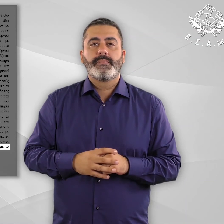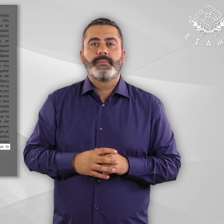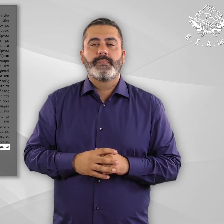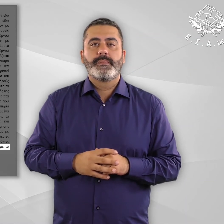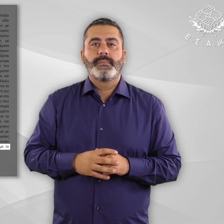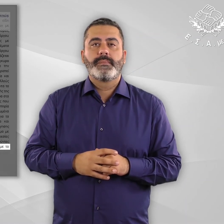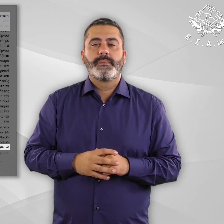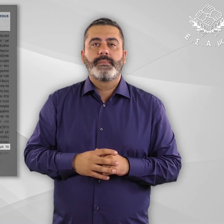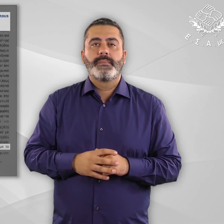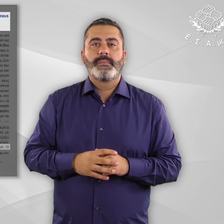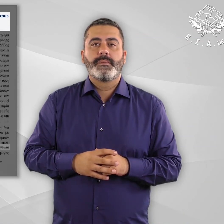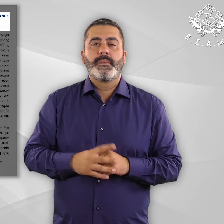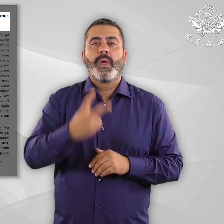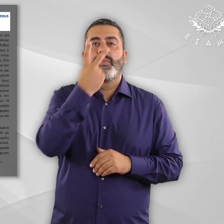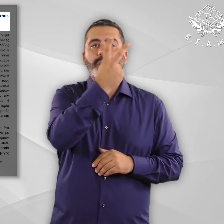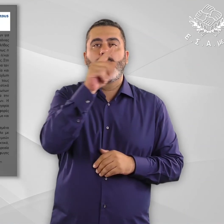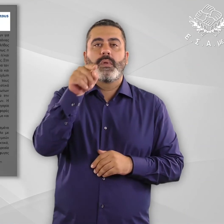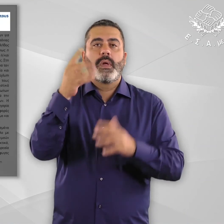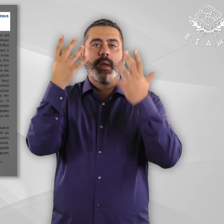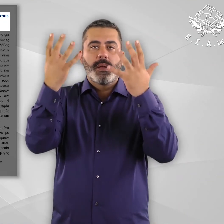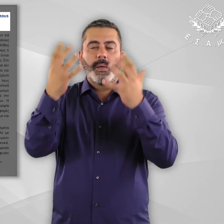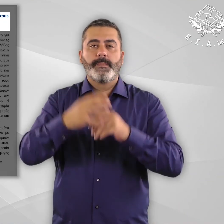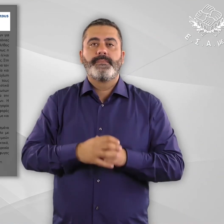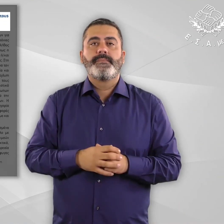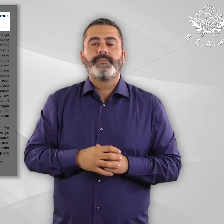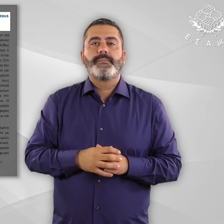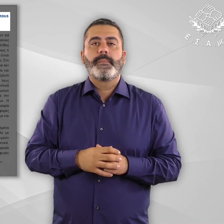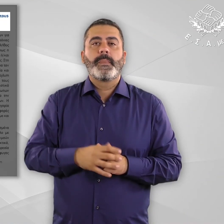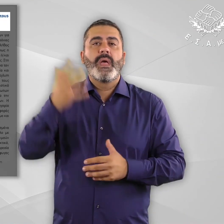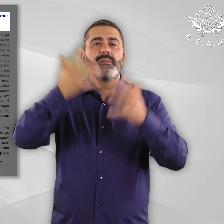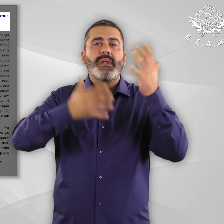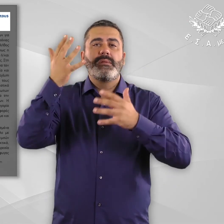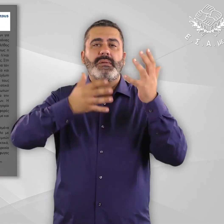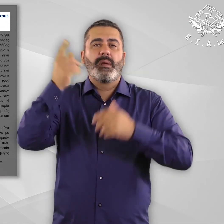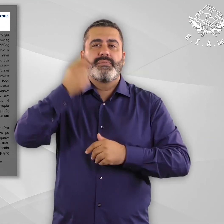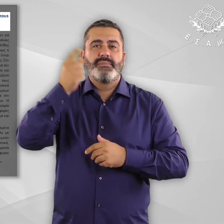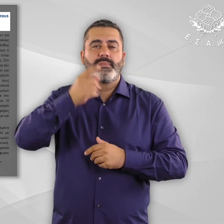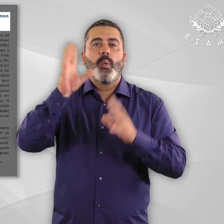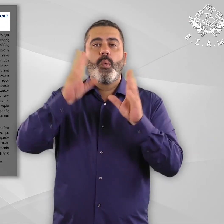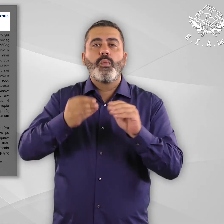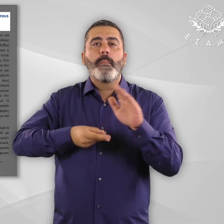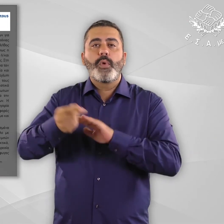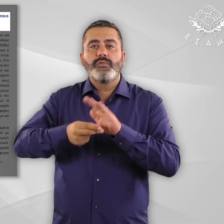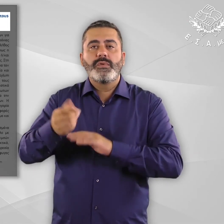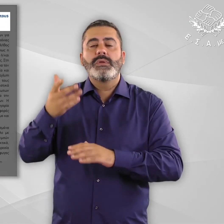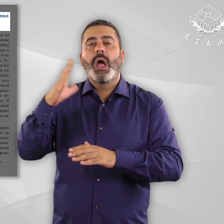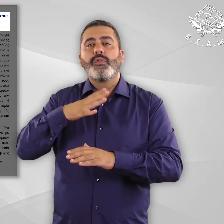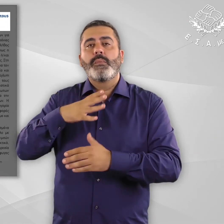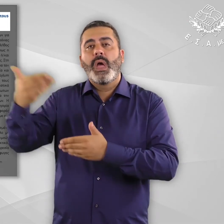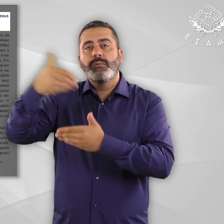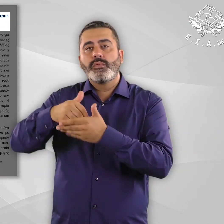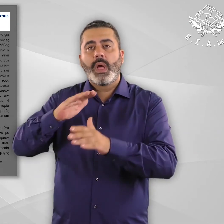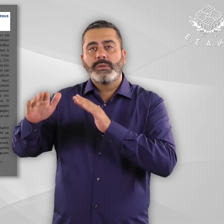Σελίδες 19 Ενότητα 2.9 Στατιστικά δεδομένα για τους πρόσφυγες και τους αιτούντες άσυλο με